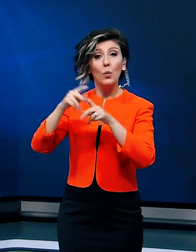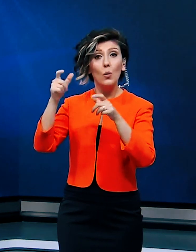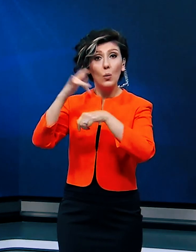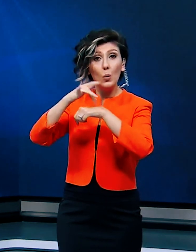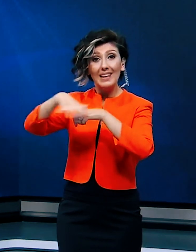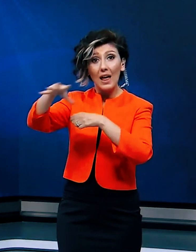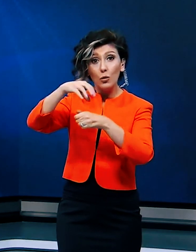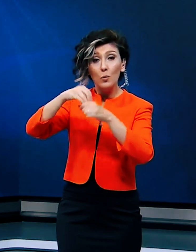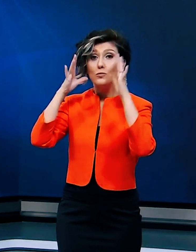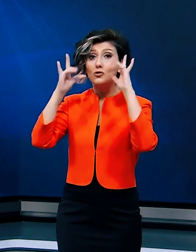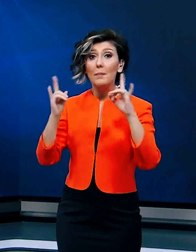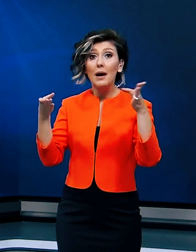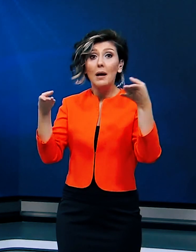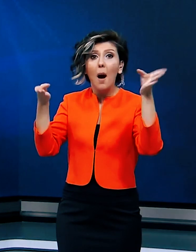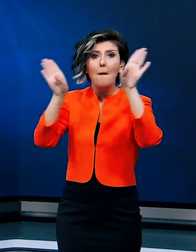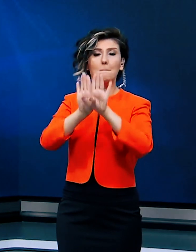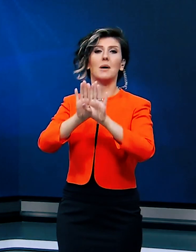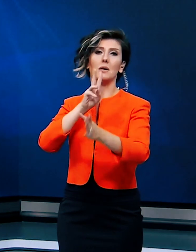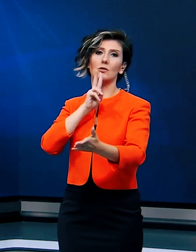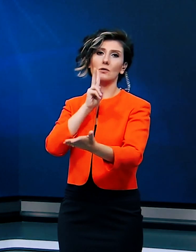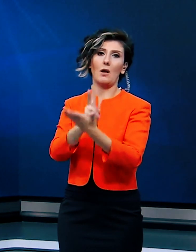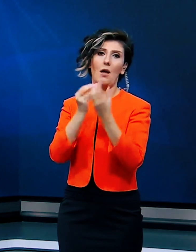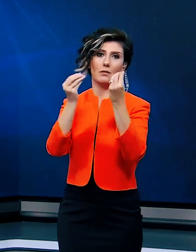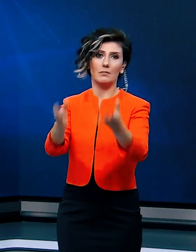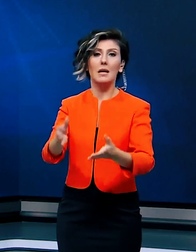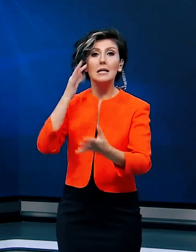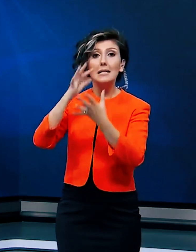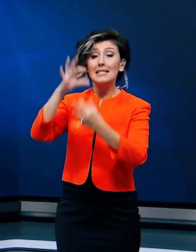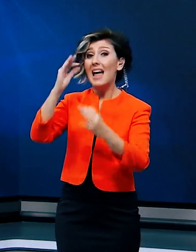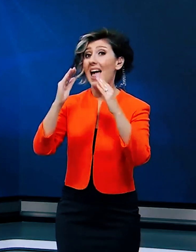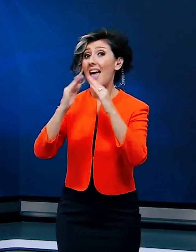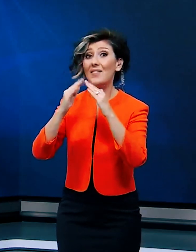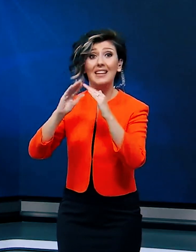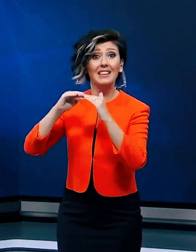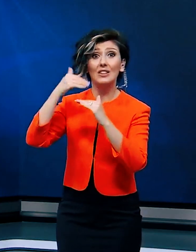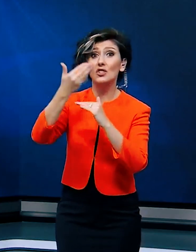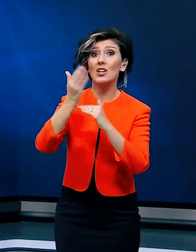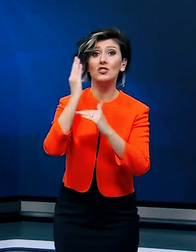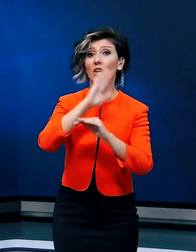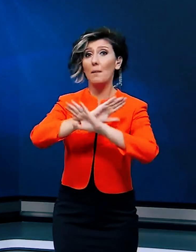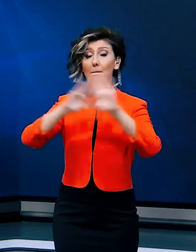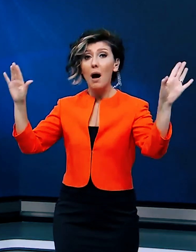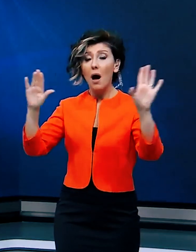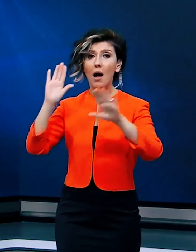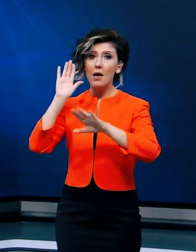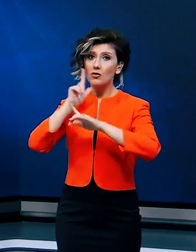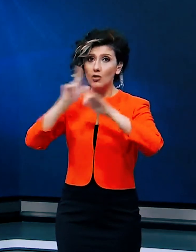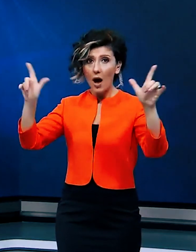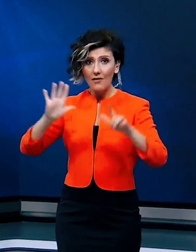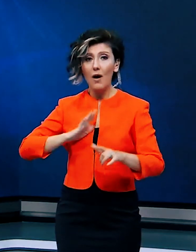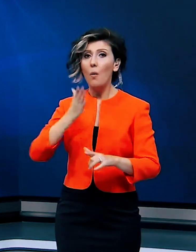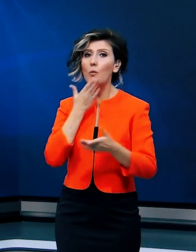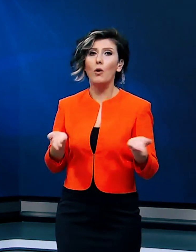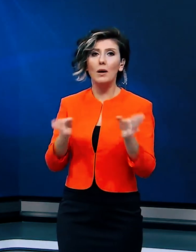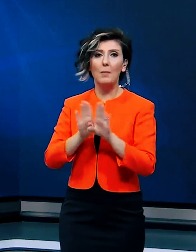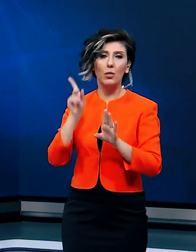camilere kapılarını kapatması uyarısında bulundu. İnsanların evlerinden dışarı çıkmamaları çağrısı yaptığı okulların